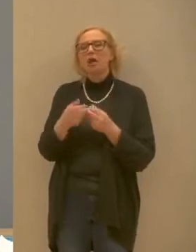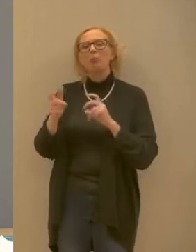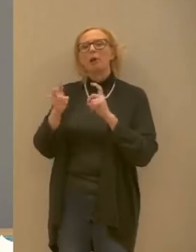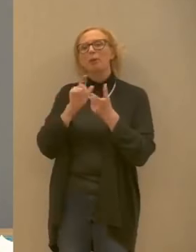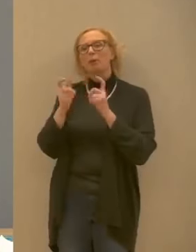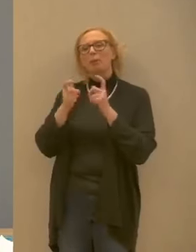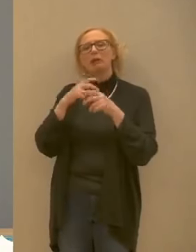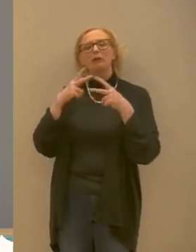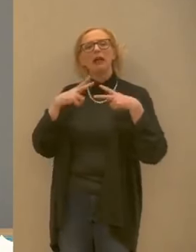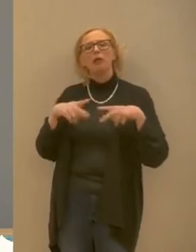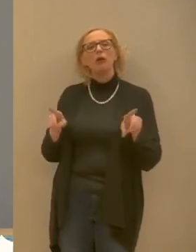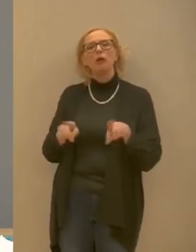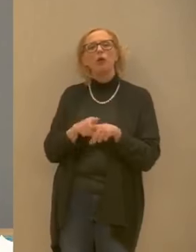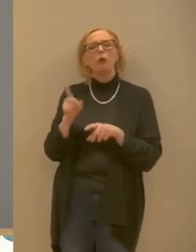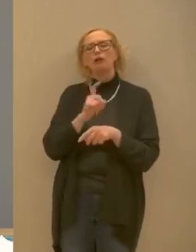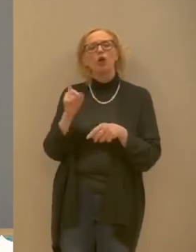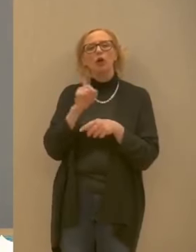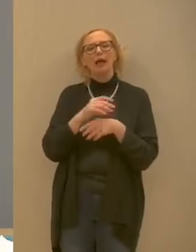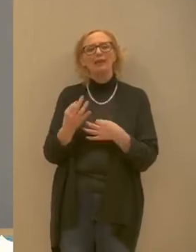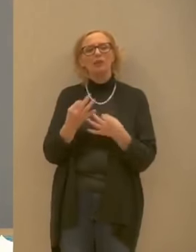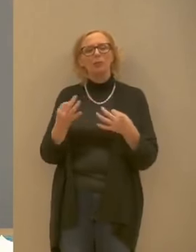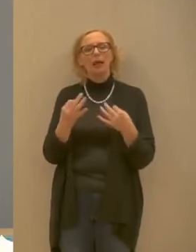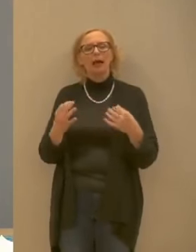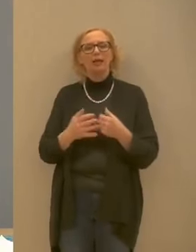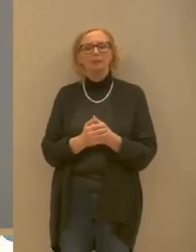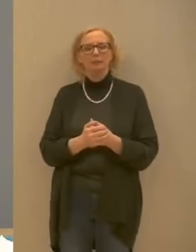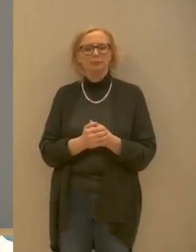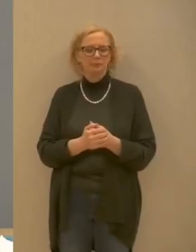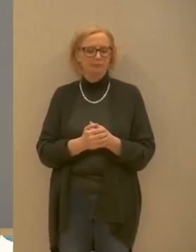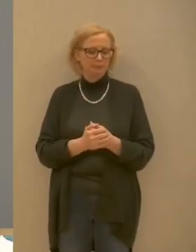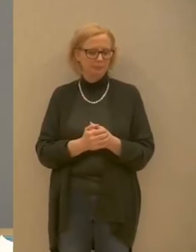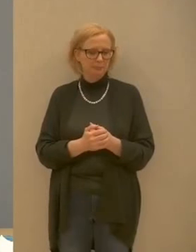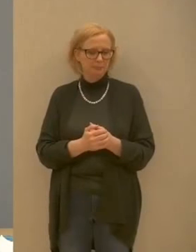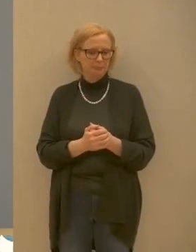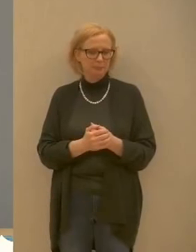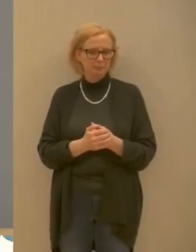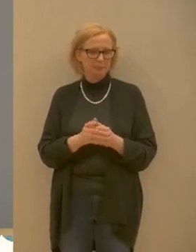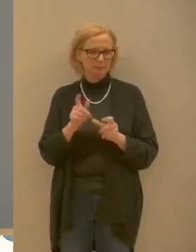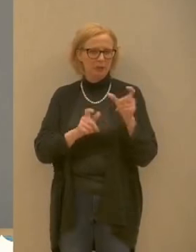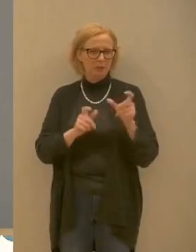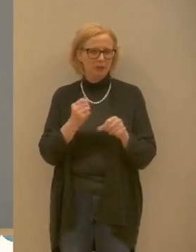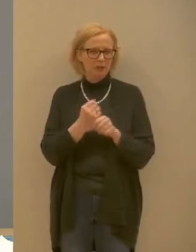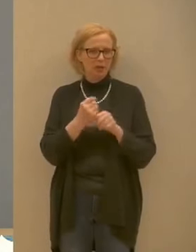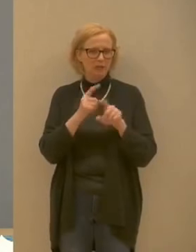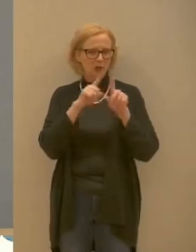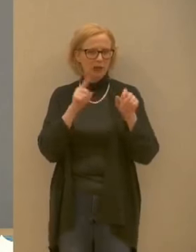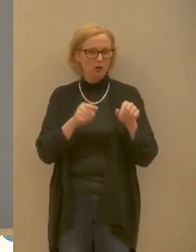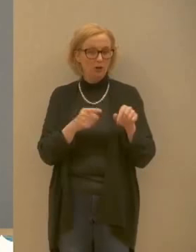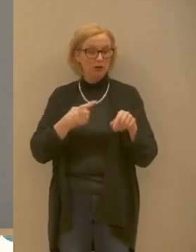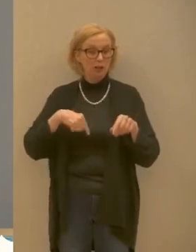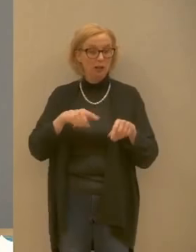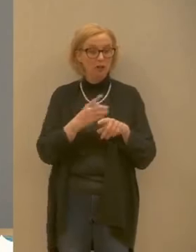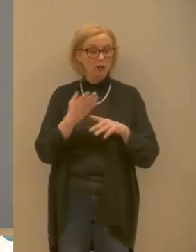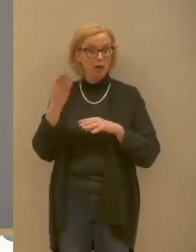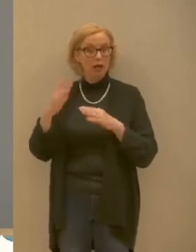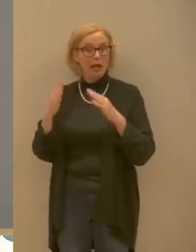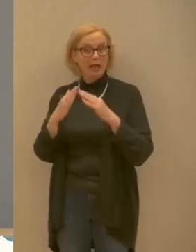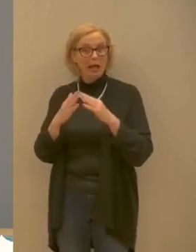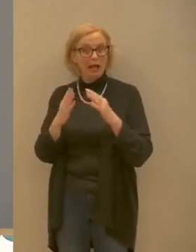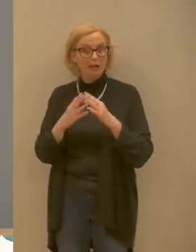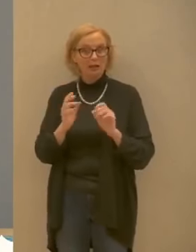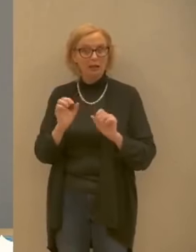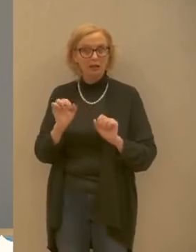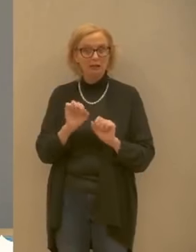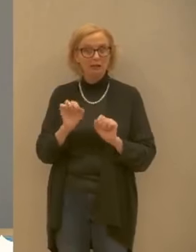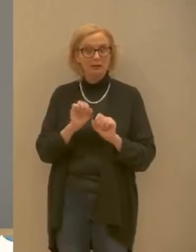nulla sembra una giornata normale chi lavora nei negozi abbiamo la paura di tornare a casa e ammalare i nostri cari